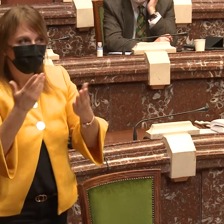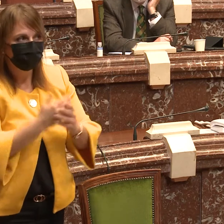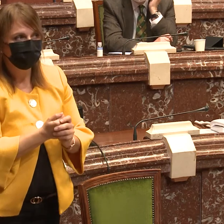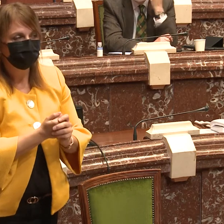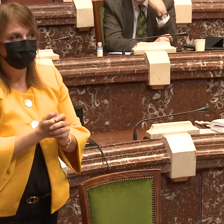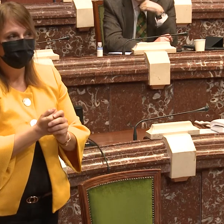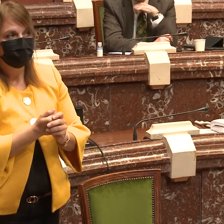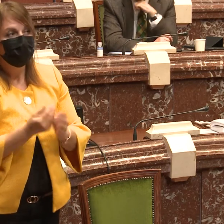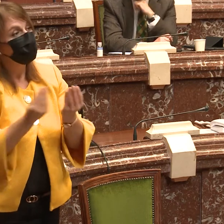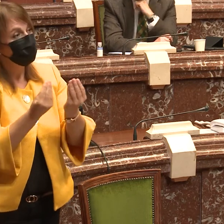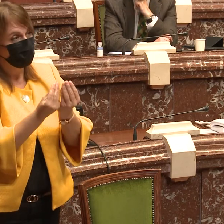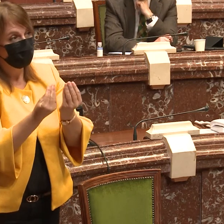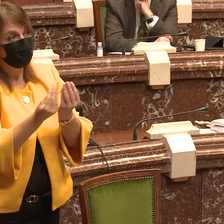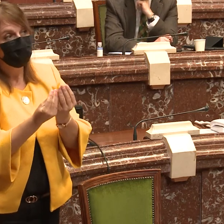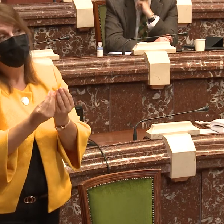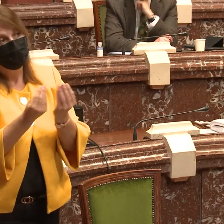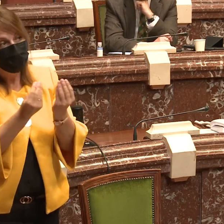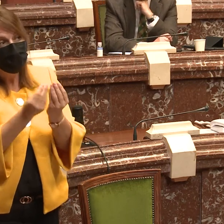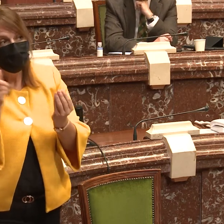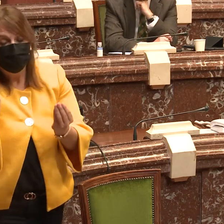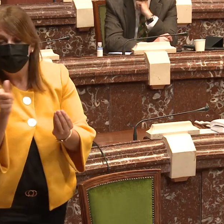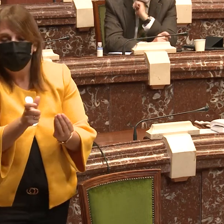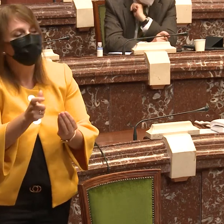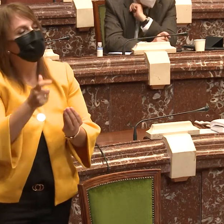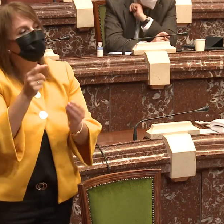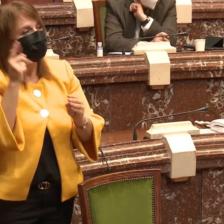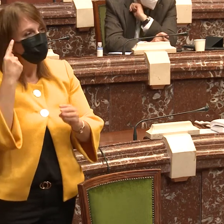cumplir dirigidos a las personas sordas.